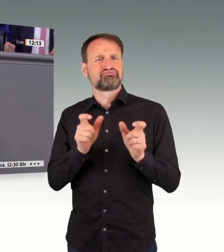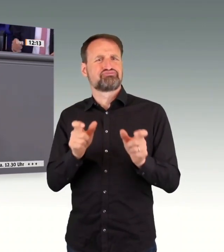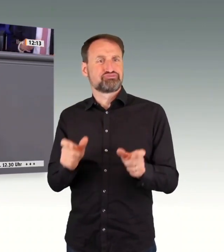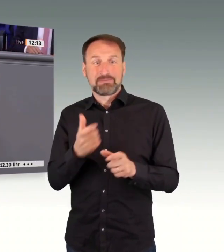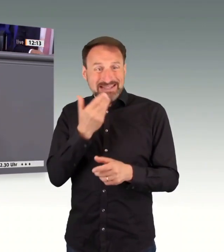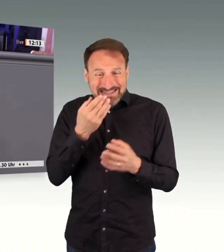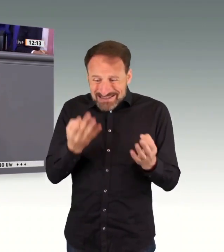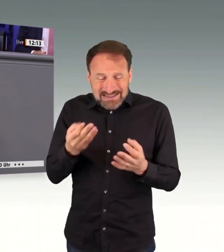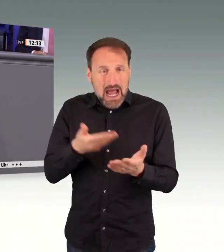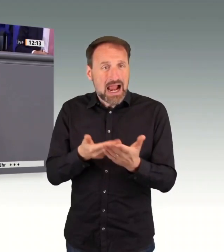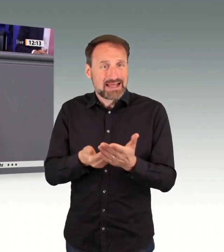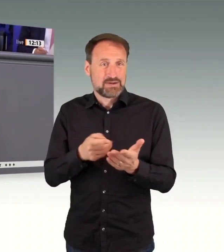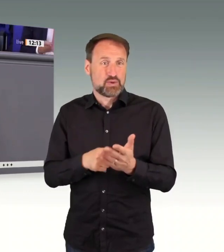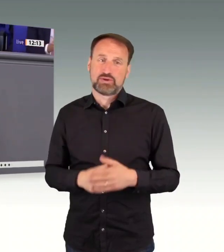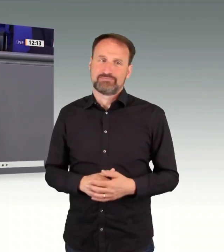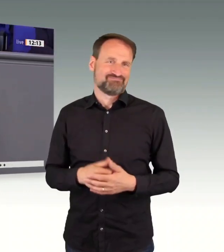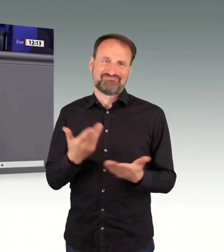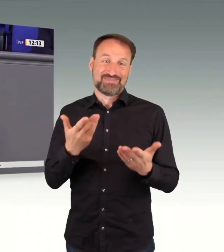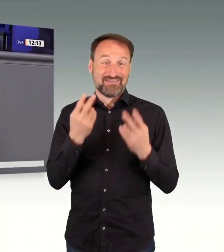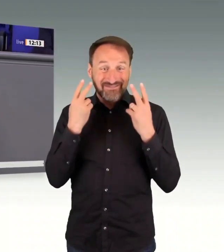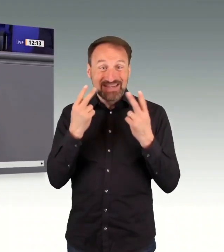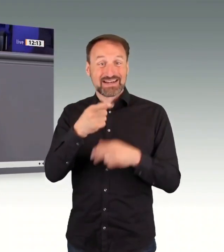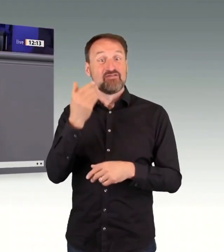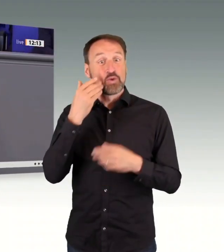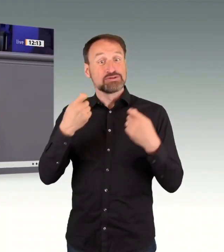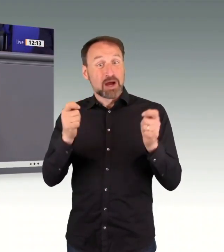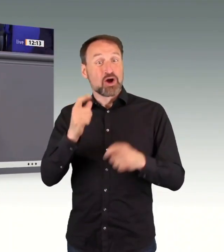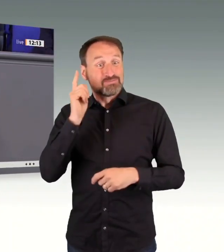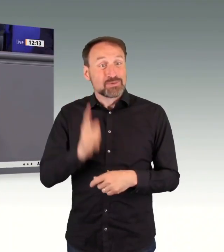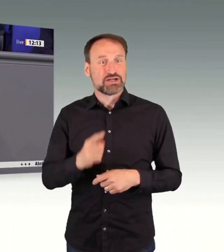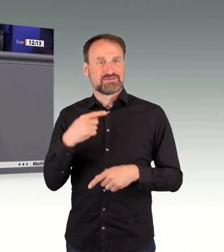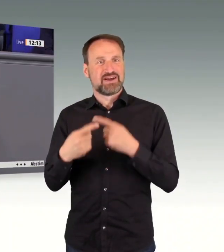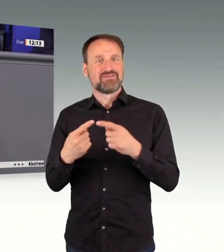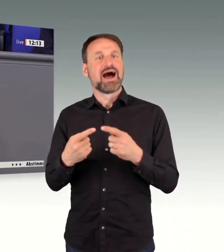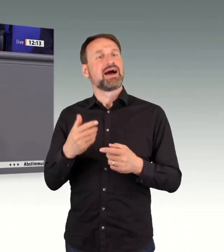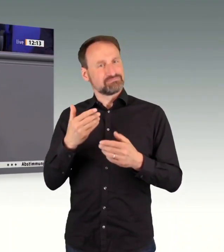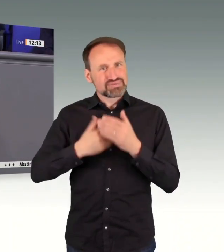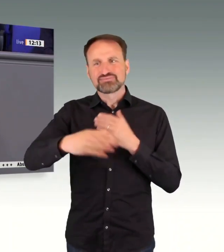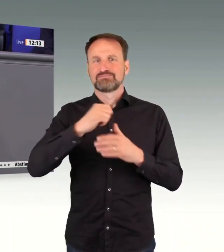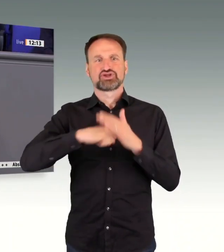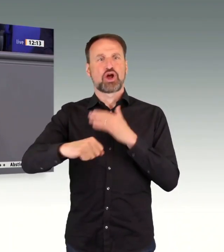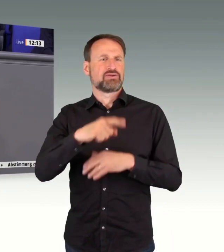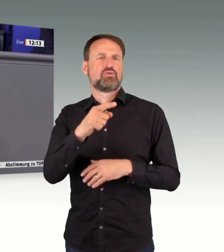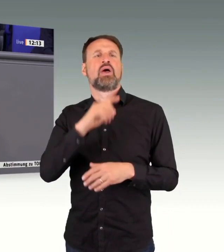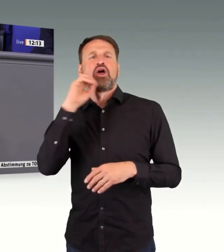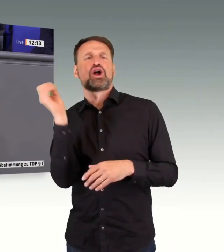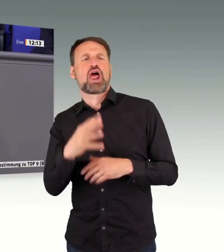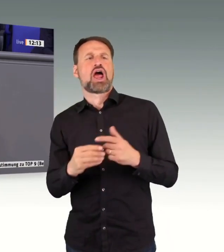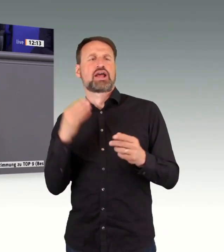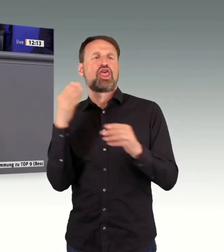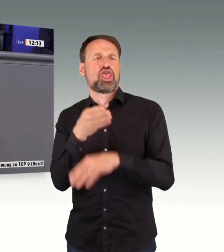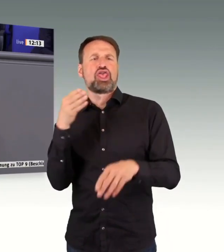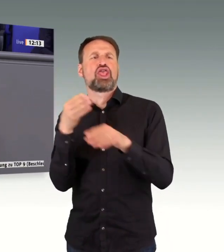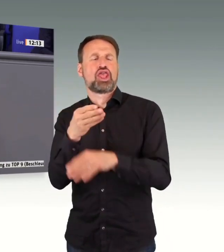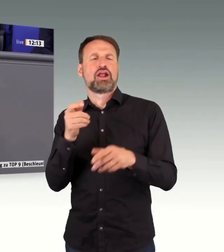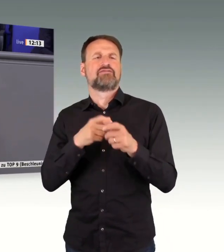Liebe Kolleginnen und Kollegen, ich stehe hier bei Ihnen an erster Stelle als Verkehrspolitikerin. Und als Verkehrspolitikerin steht für mich und steht für uns die Schiene ganz